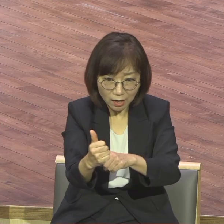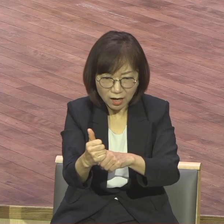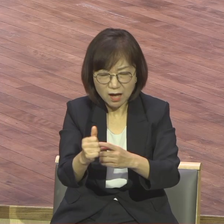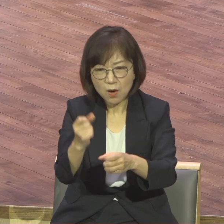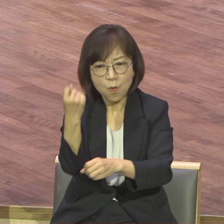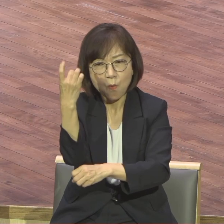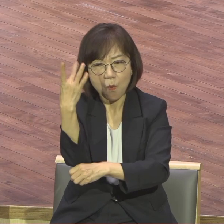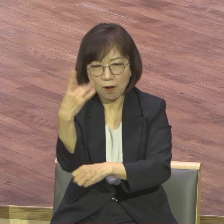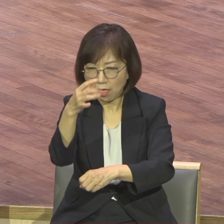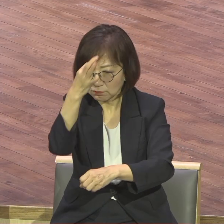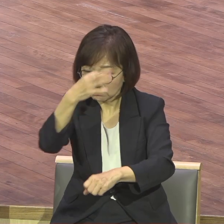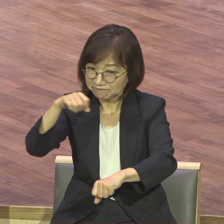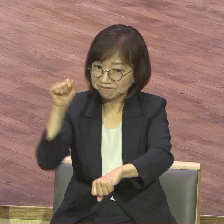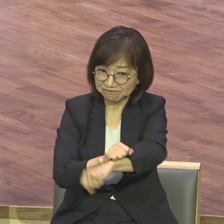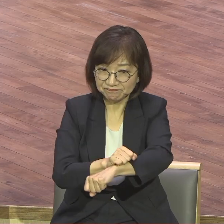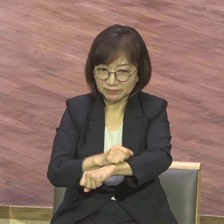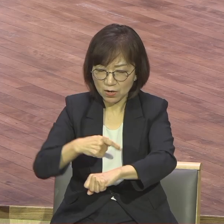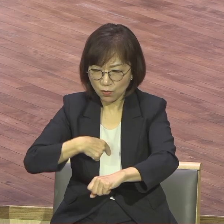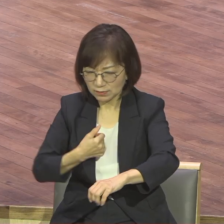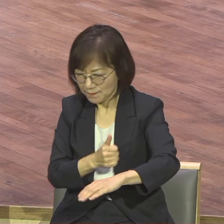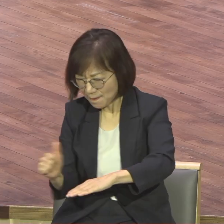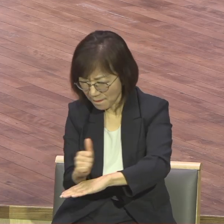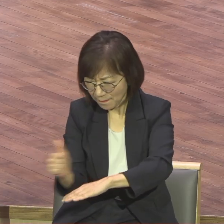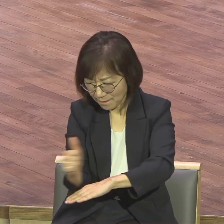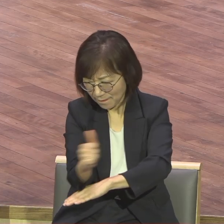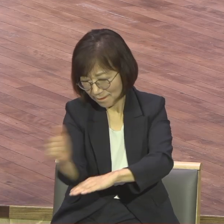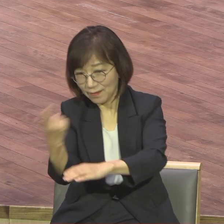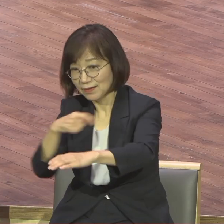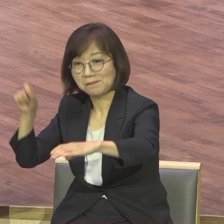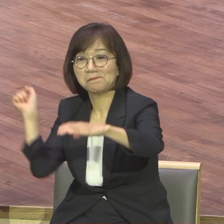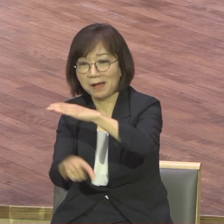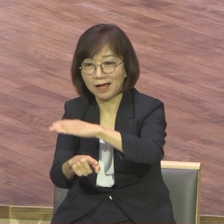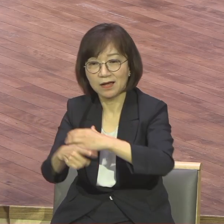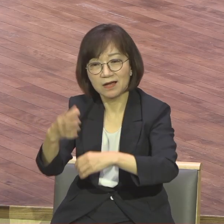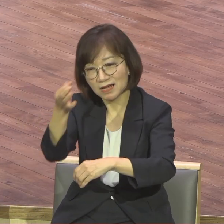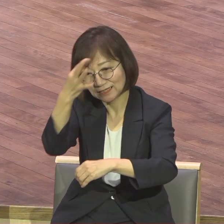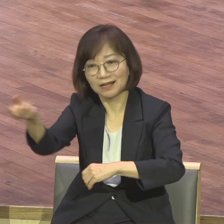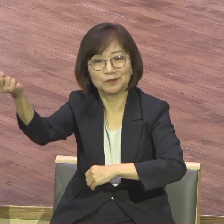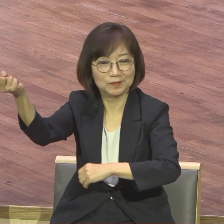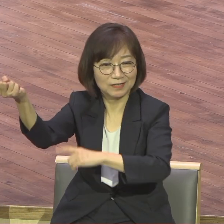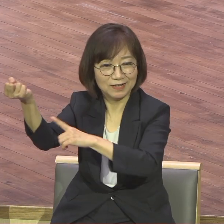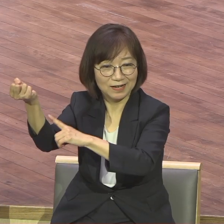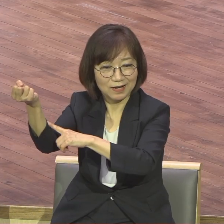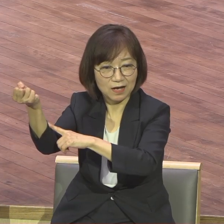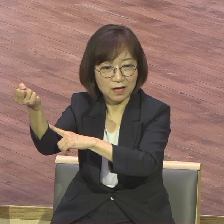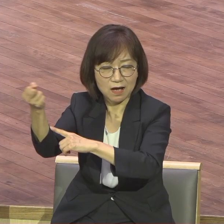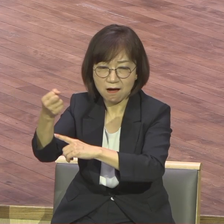드리블로 치고 들어가서 숱하는게 하는걸로 유명한 선수예요